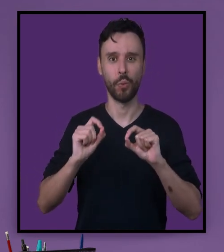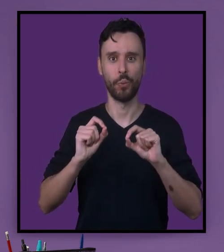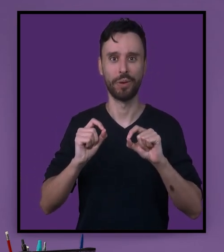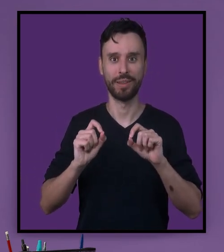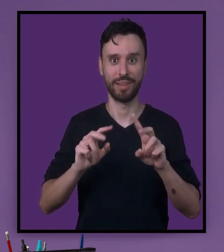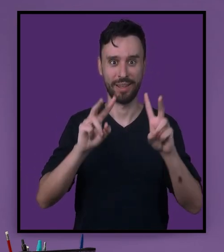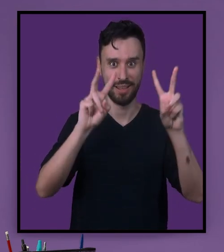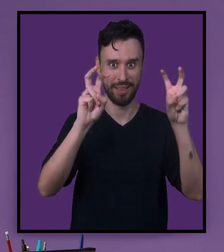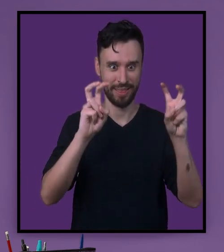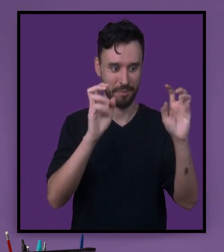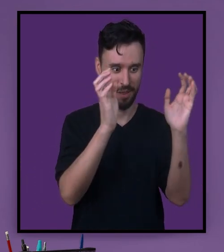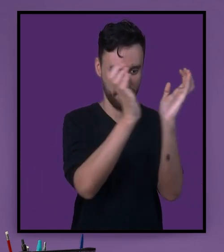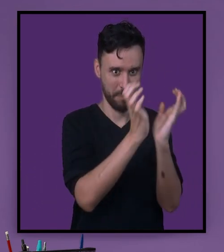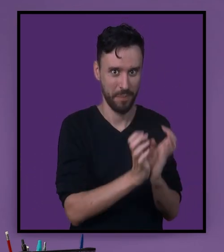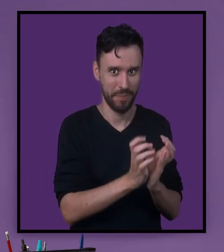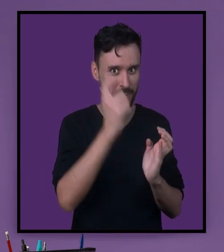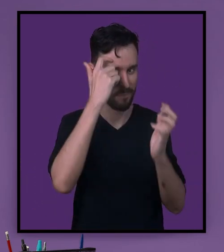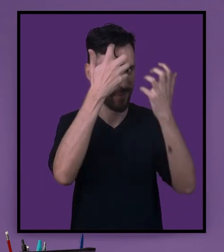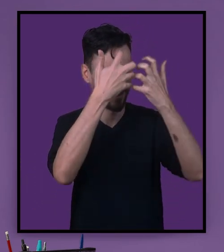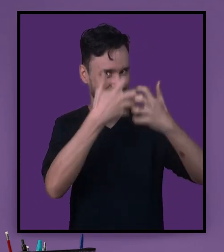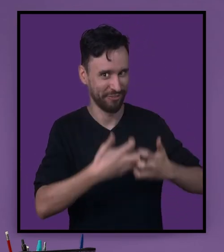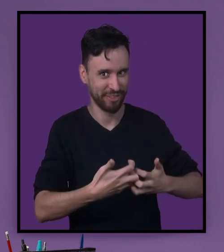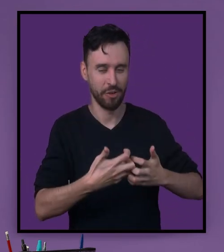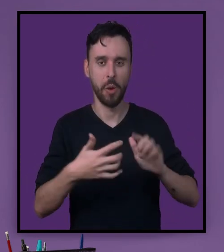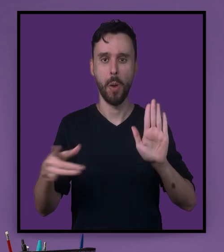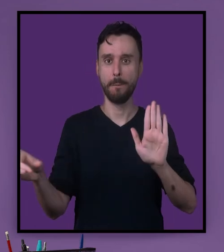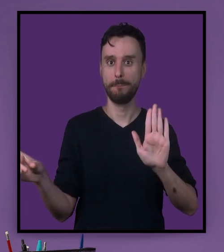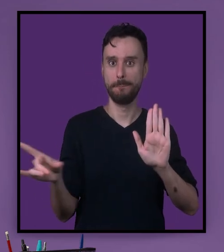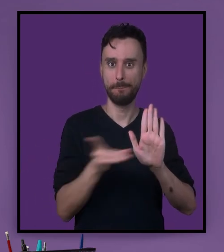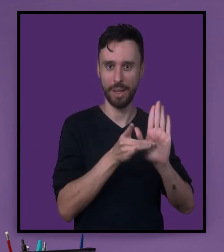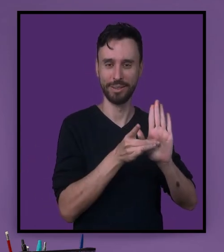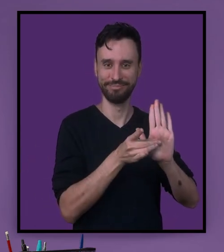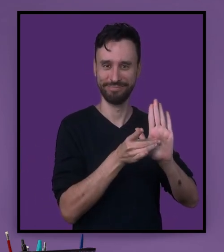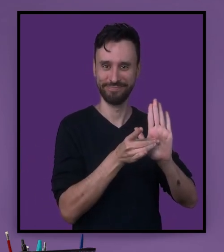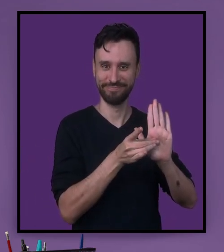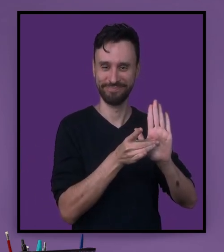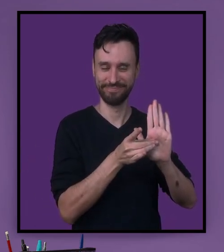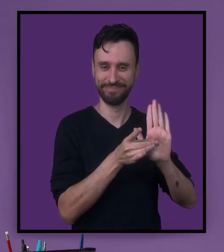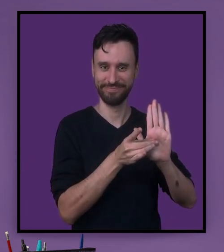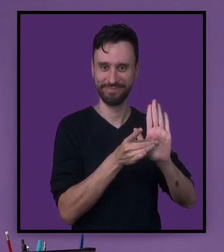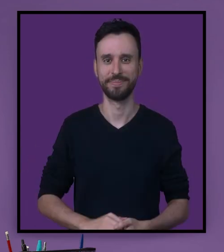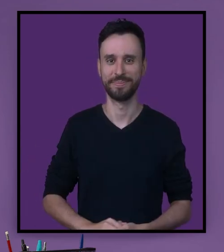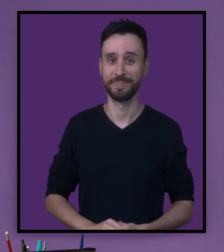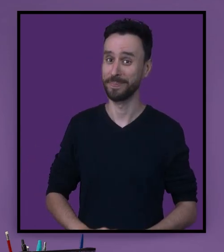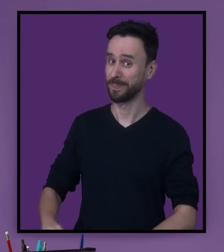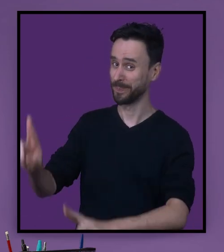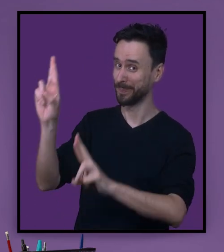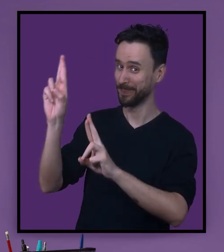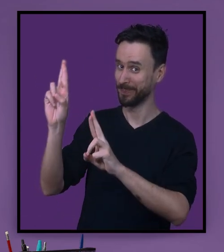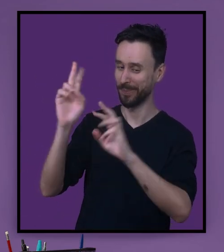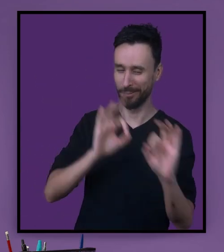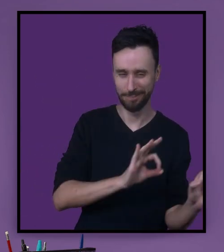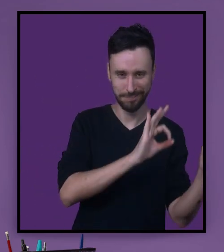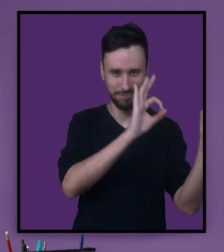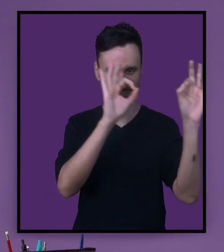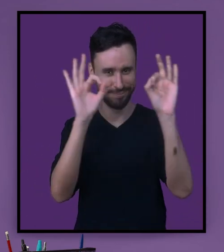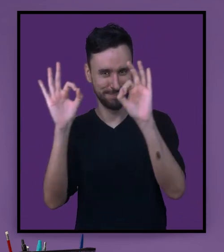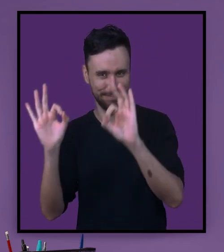estudaremos figuras de pensamento, personificação. Espero que tenham